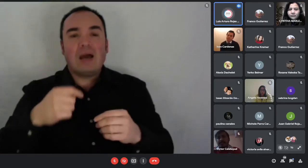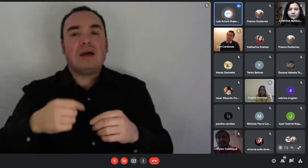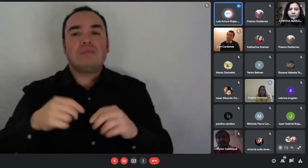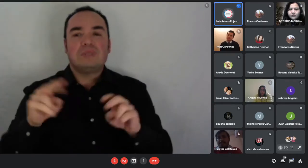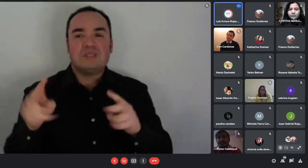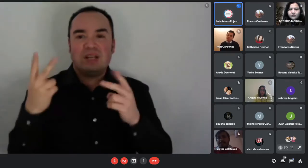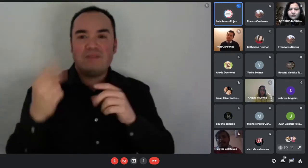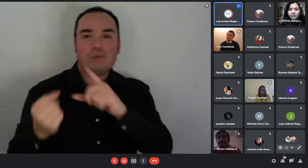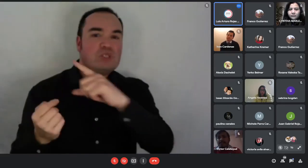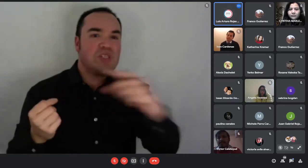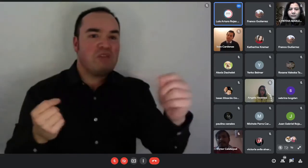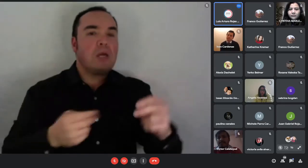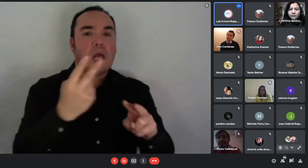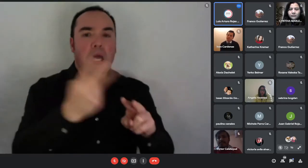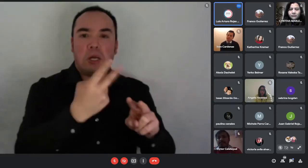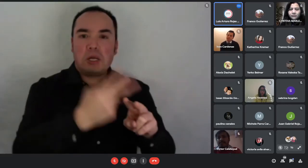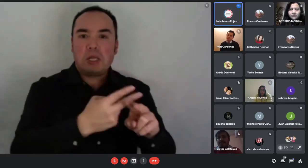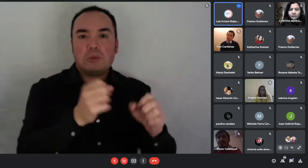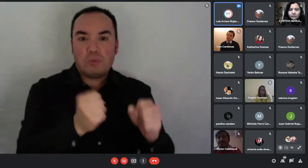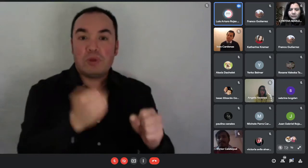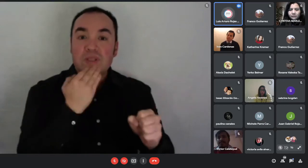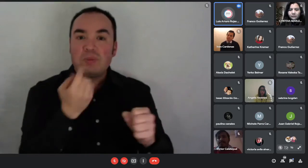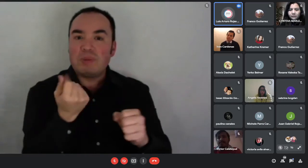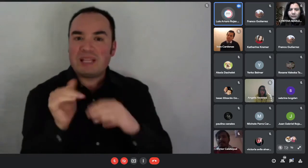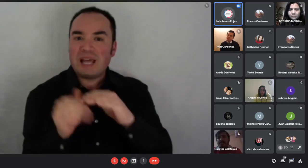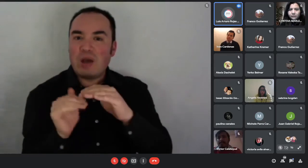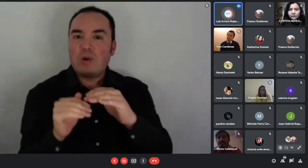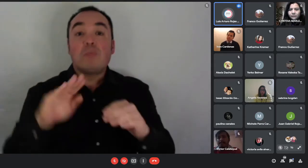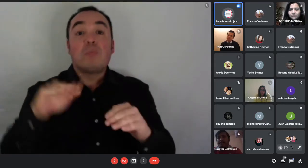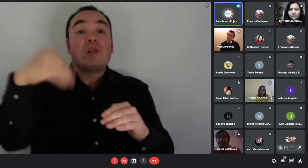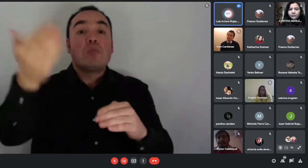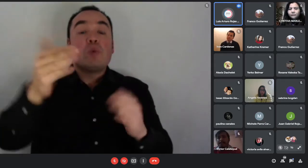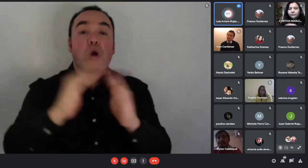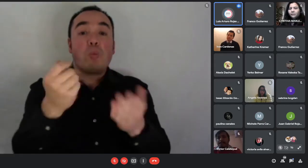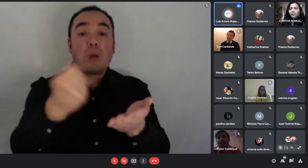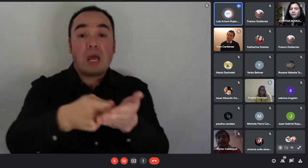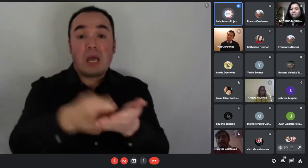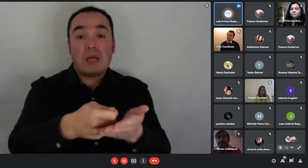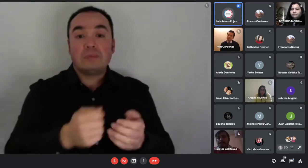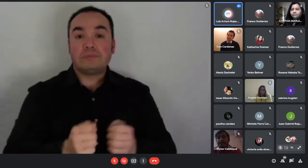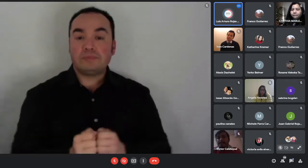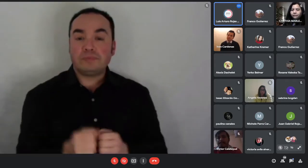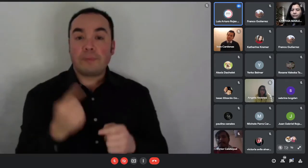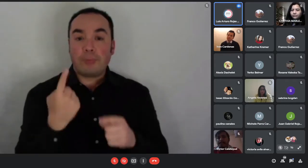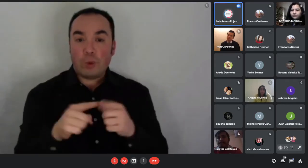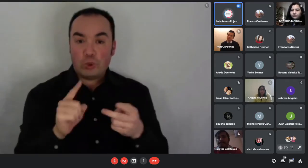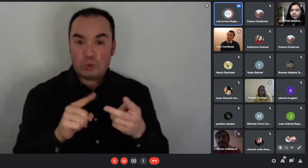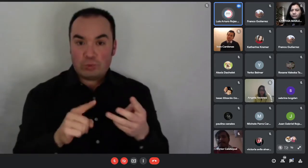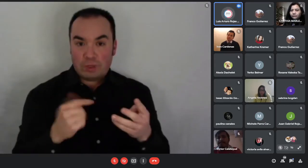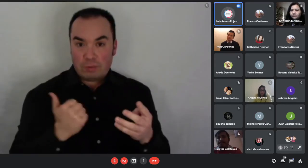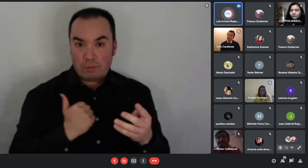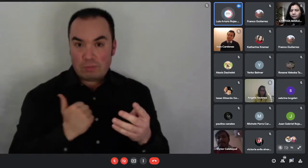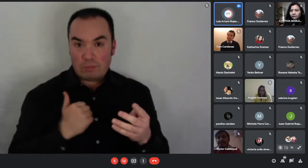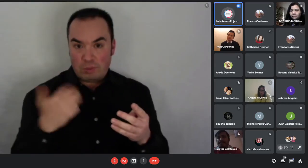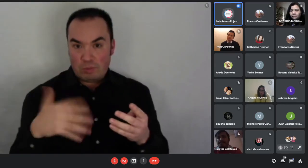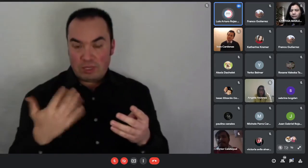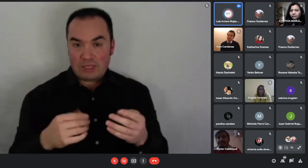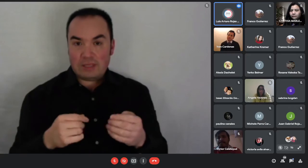Otro requisito importante es que cuando tomamos estas seis últimas liquidaciones, cuando ustedes nos indican